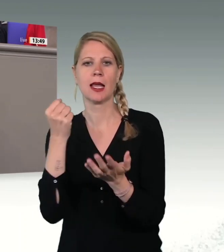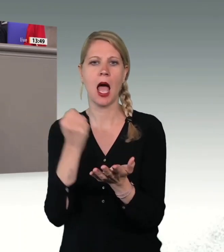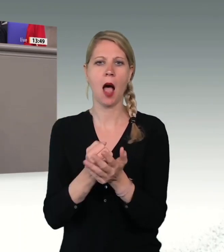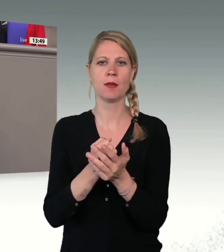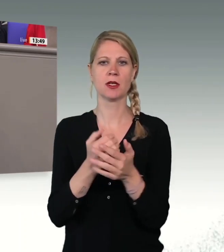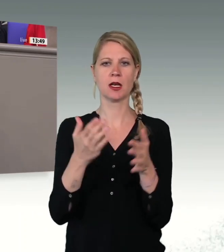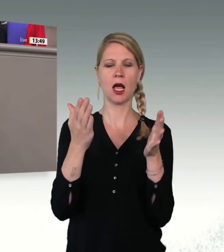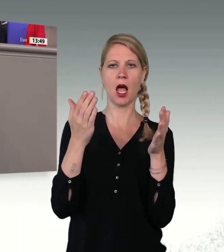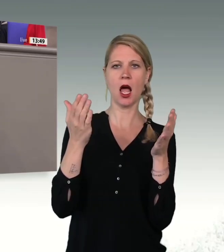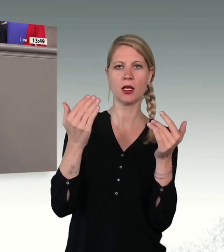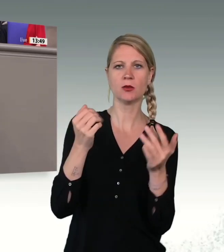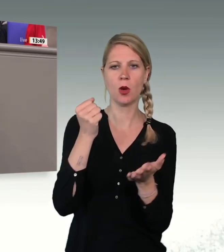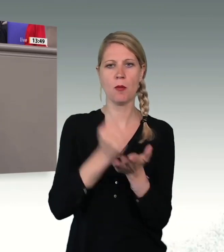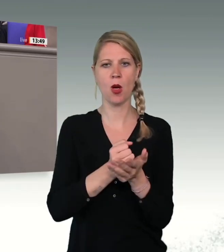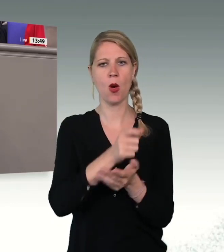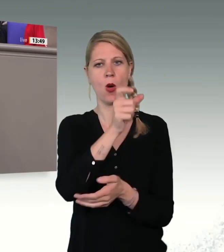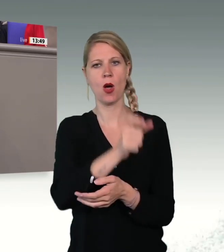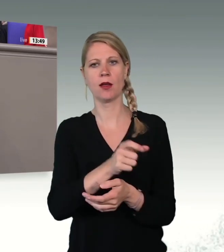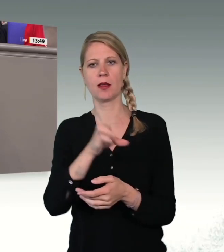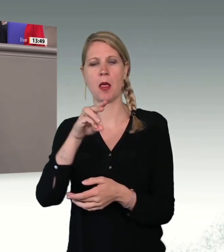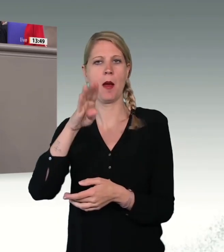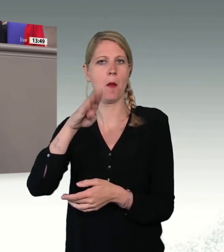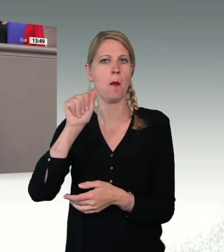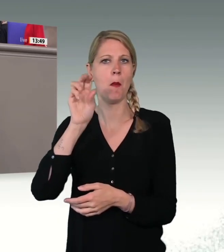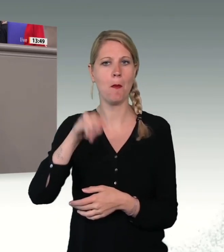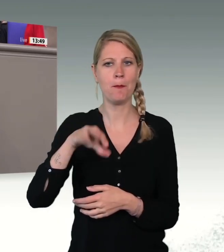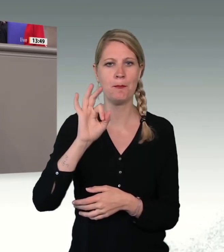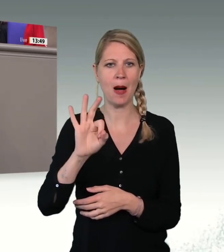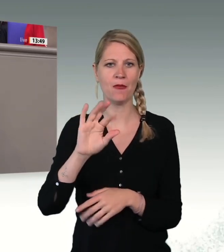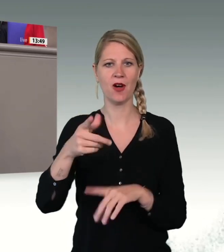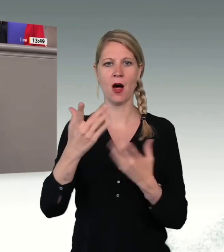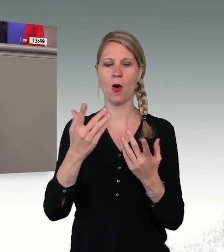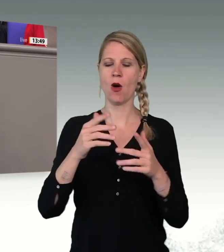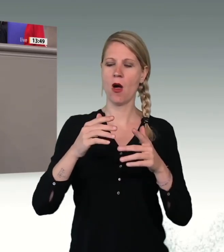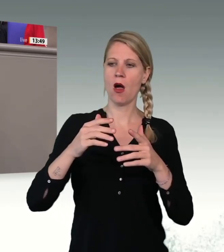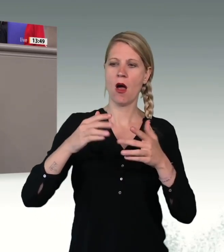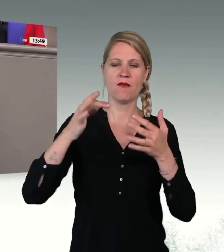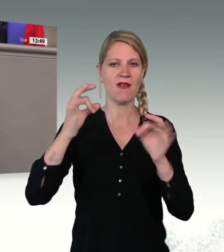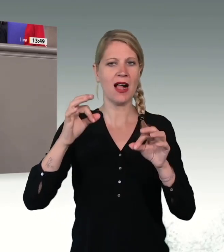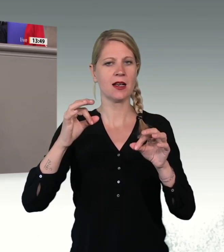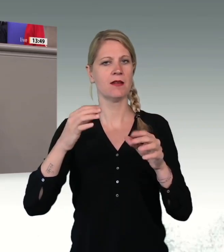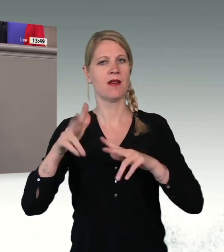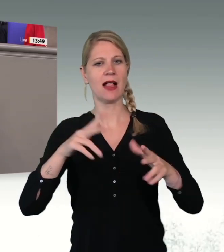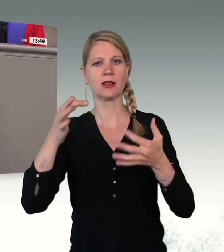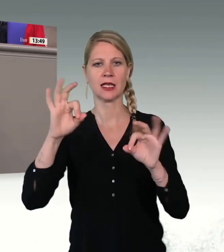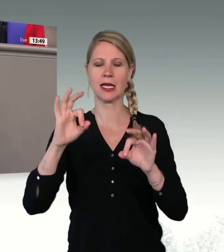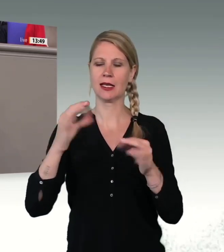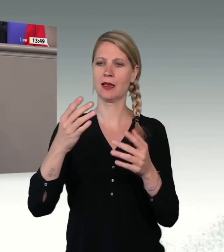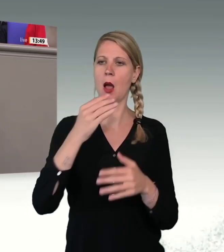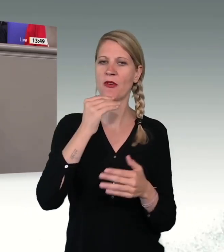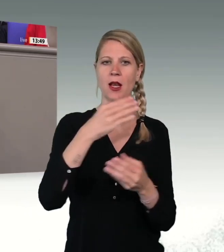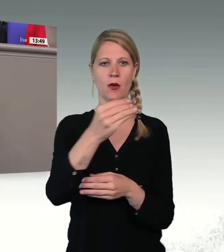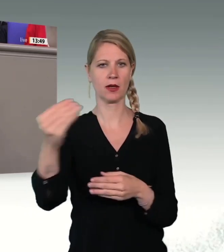gibt, für welche Länder welche Entscheidung die richtige wäre, damit wir schneller zu rechtskräftigen Entscheidungen in